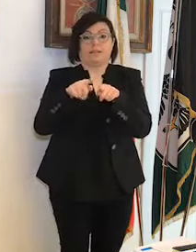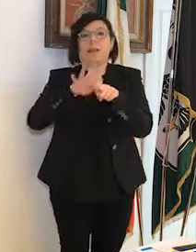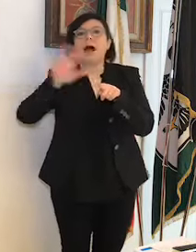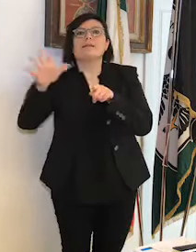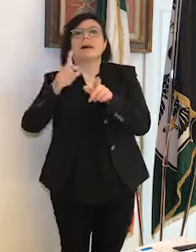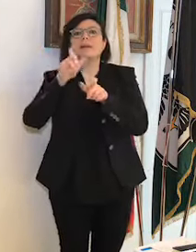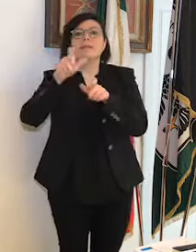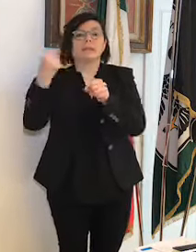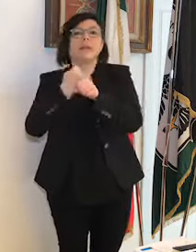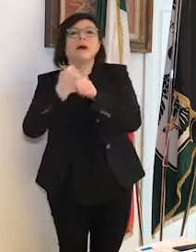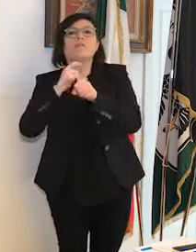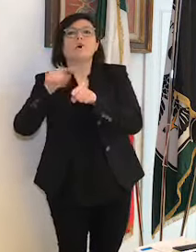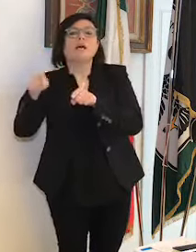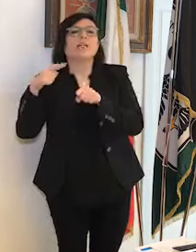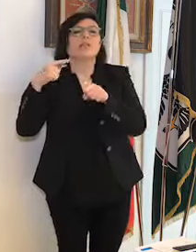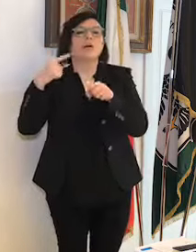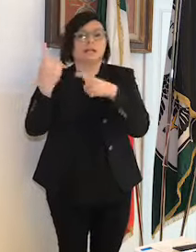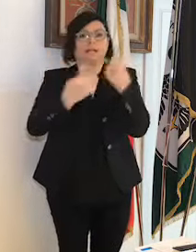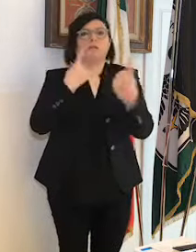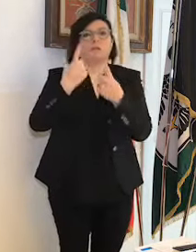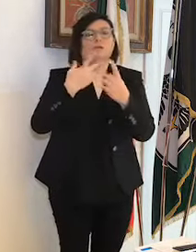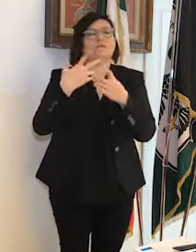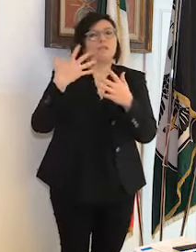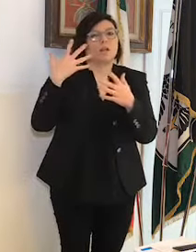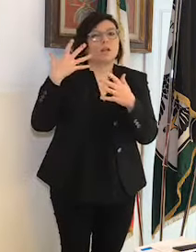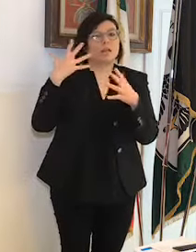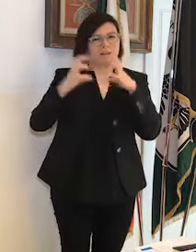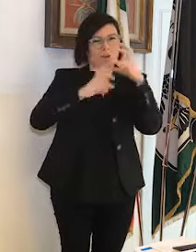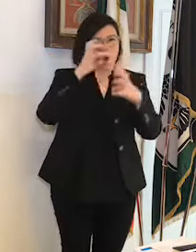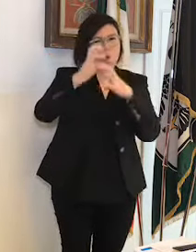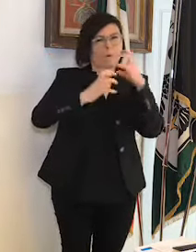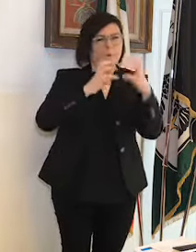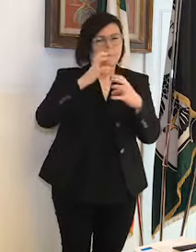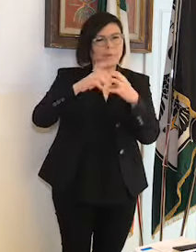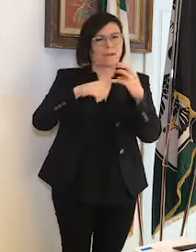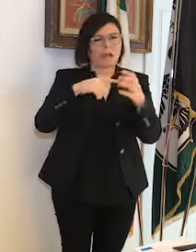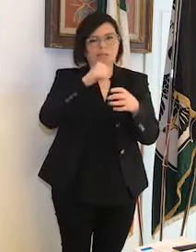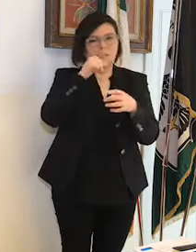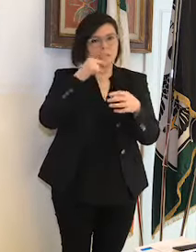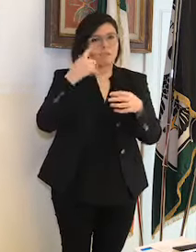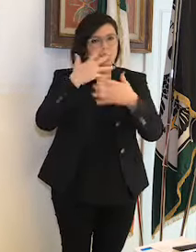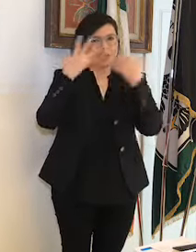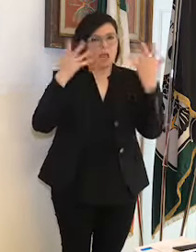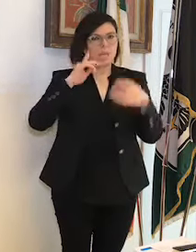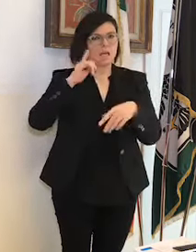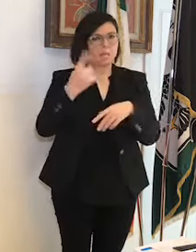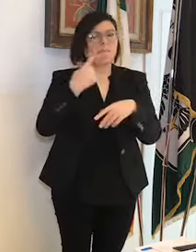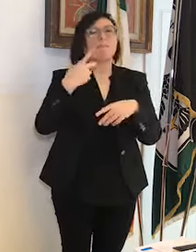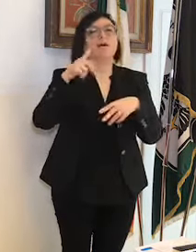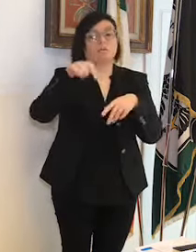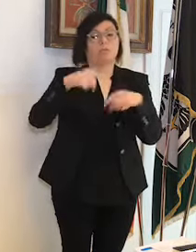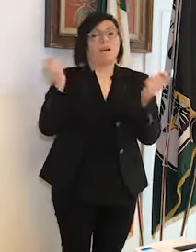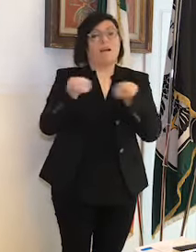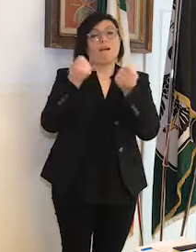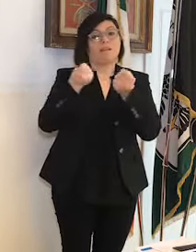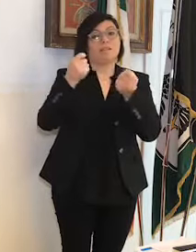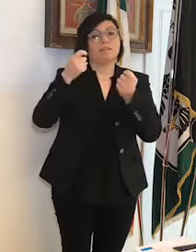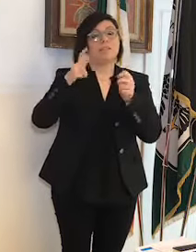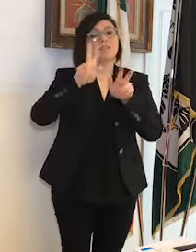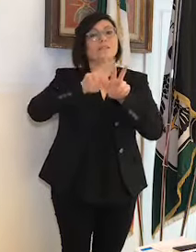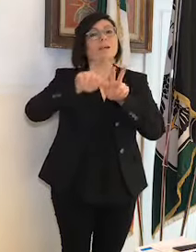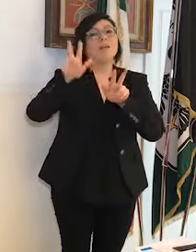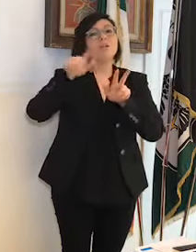complicata e anche a tal proposito va ben puntualizzata l'attività del Comune relativamente